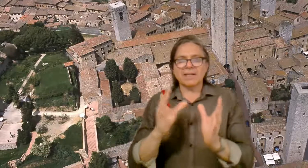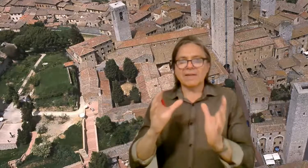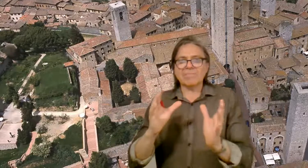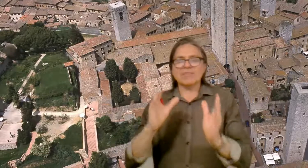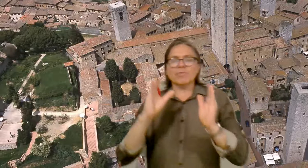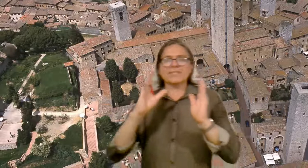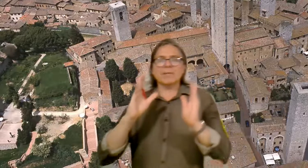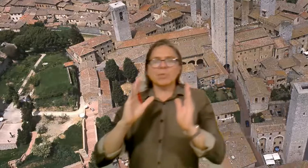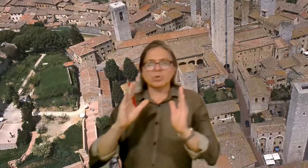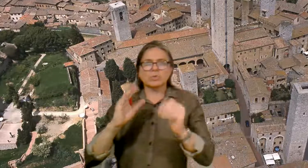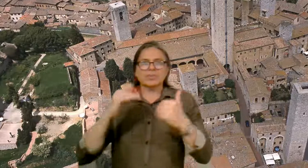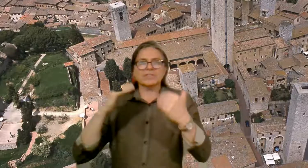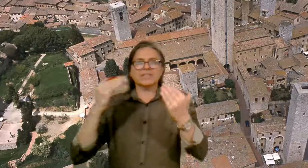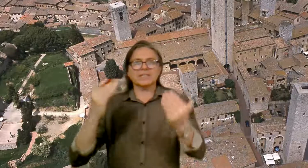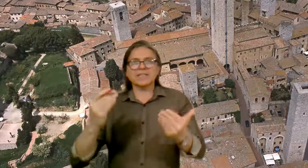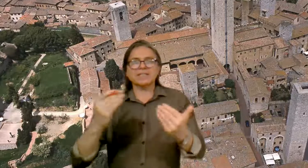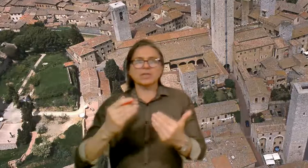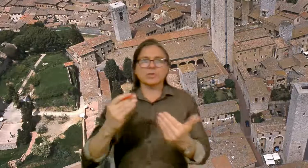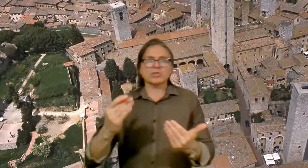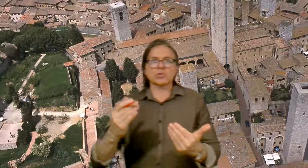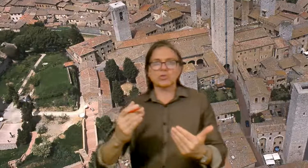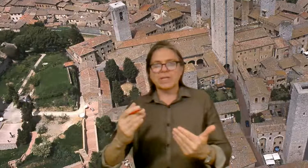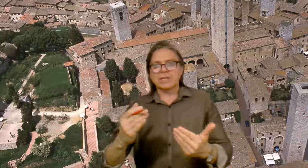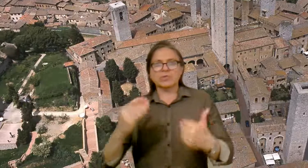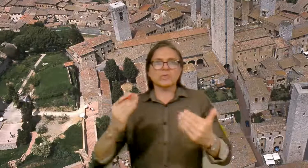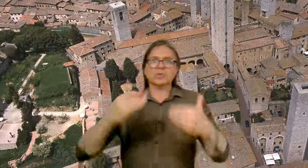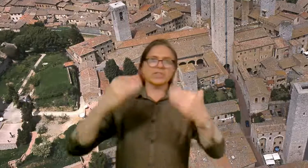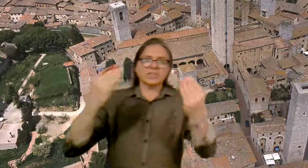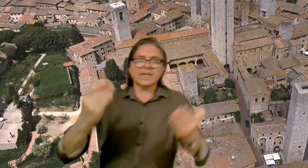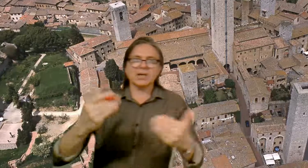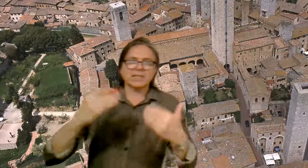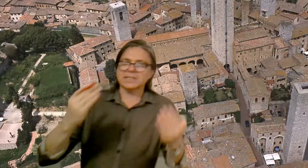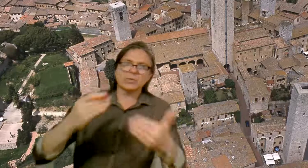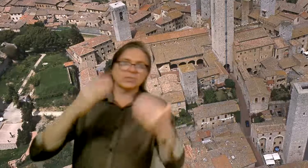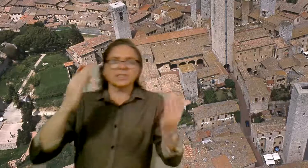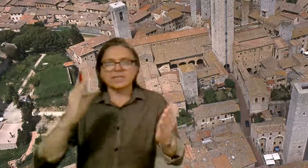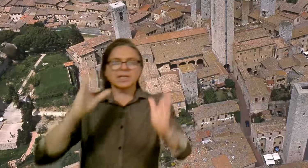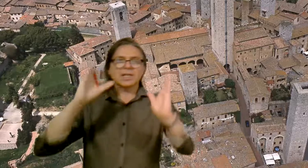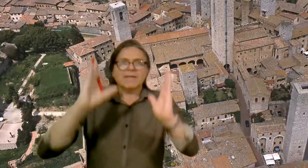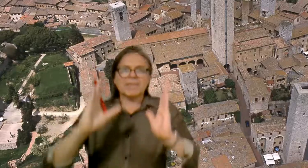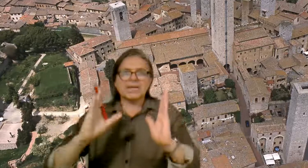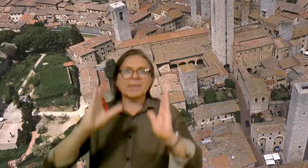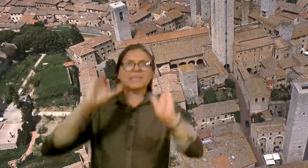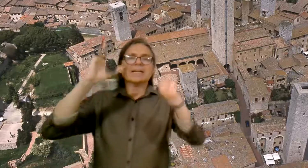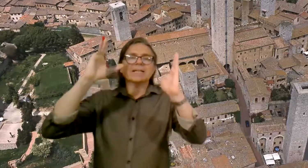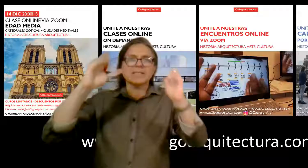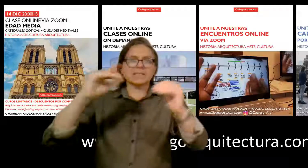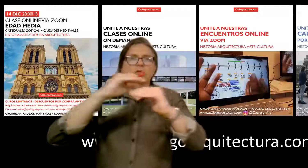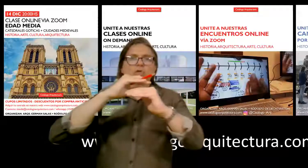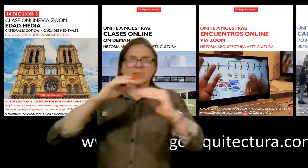el fuerte amor, como dice Christian Noverschul en su libro El significado a la arquitectura occidental, de la verticalidad con lo que